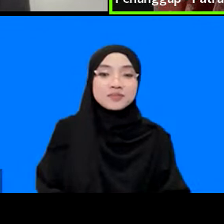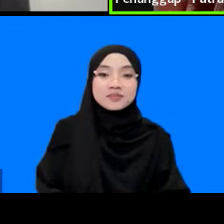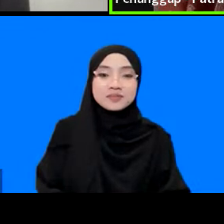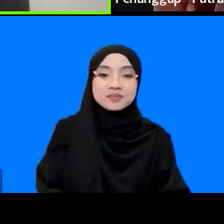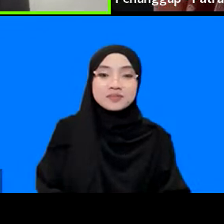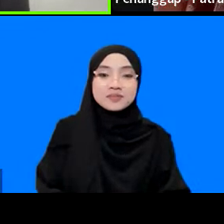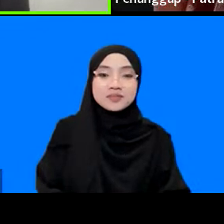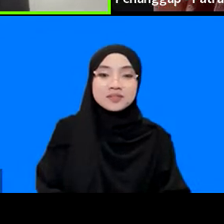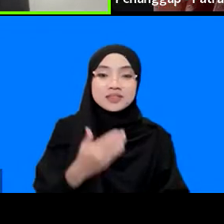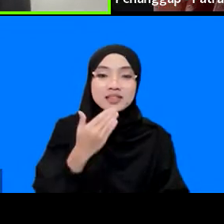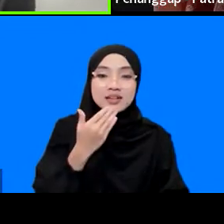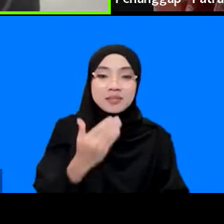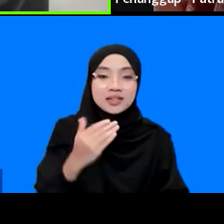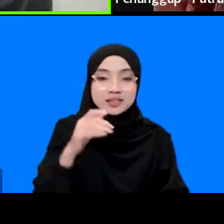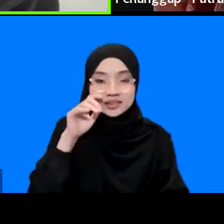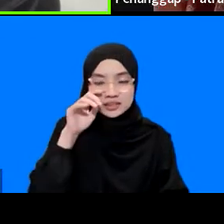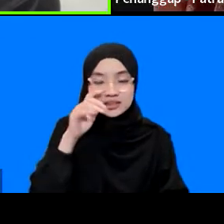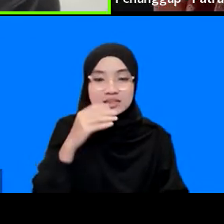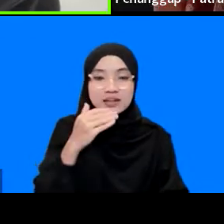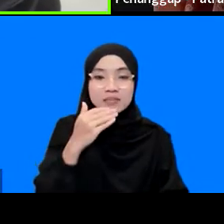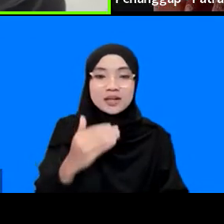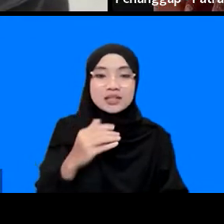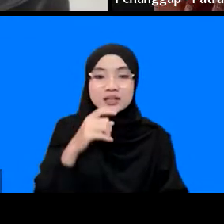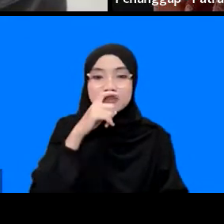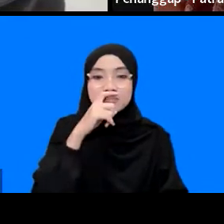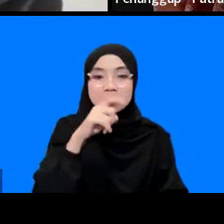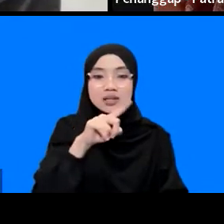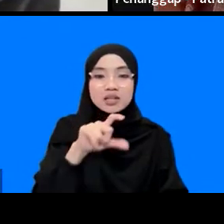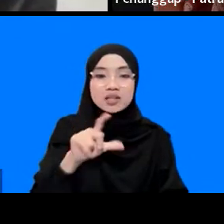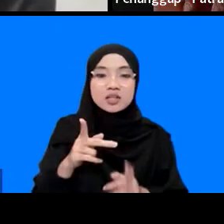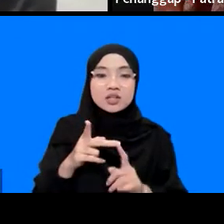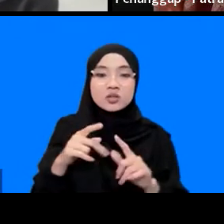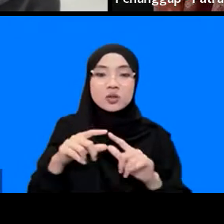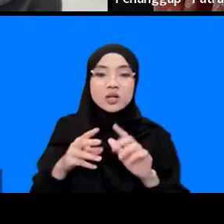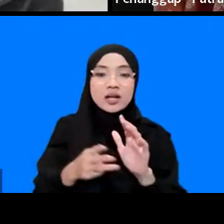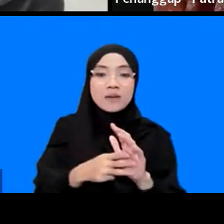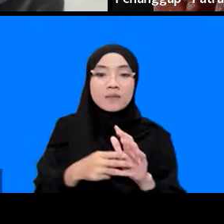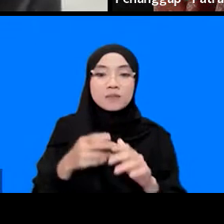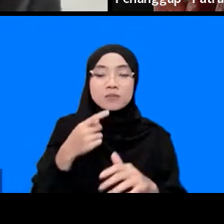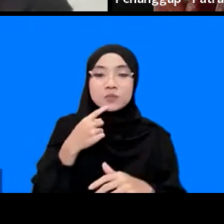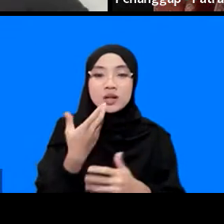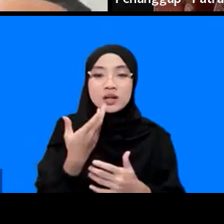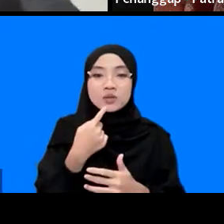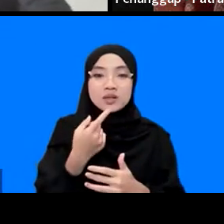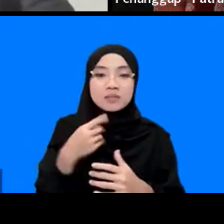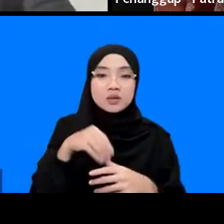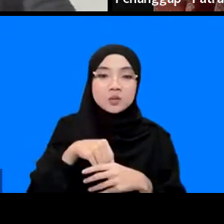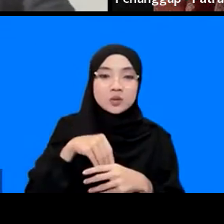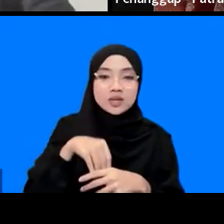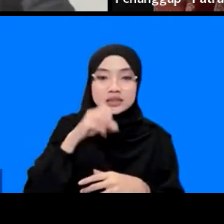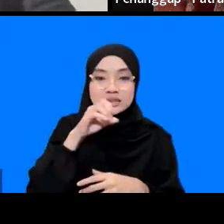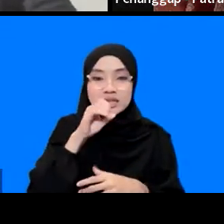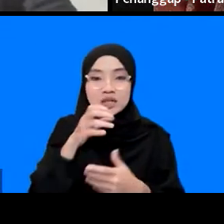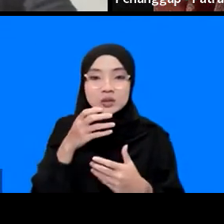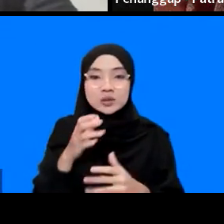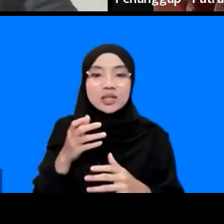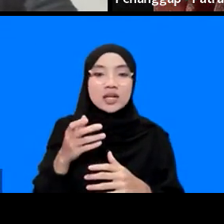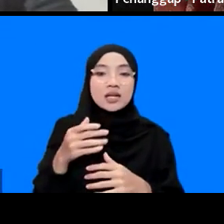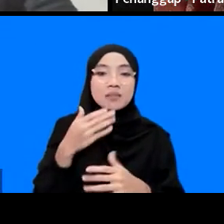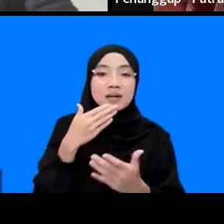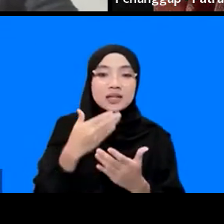terima kasih bang Zulham terima kasih Pak Zulham Zulham terkait dengan masukannya atau mungkin inputnya tadi